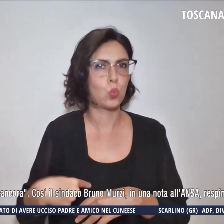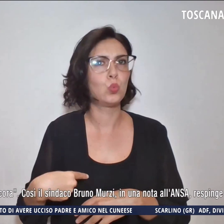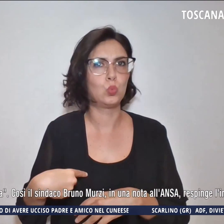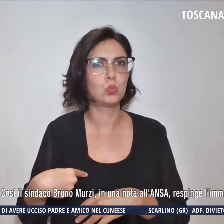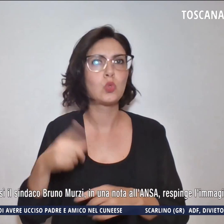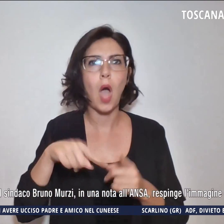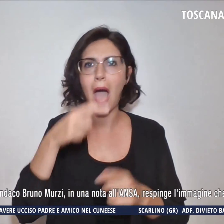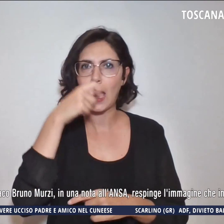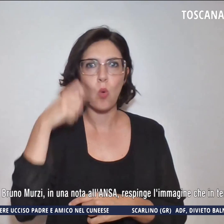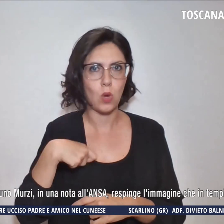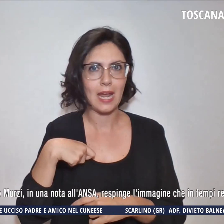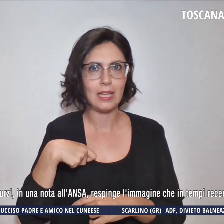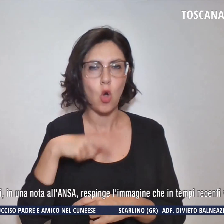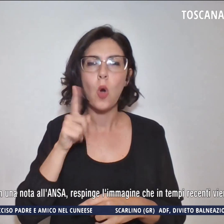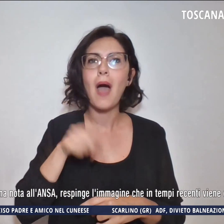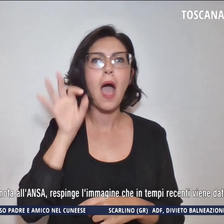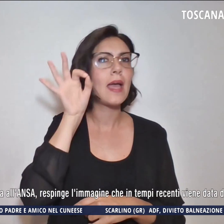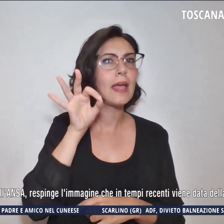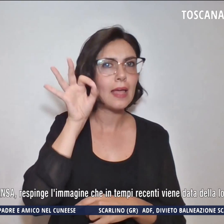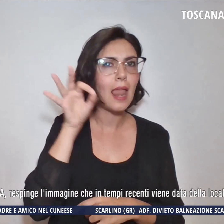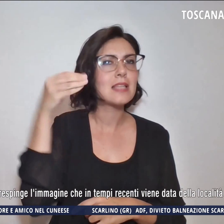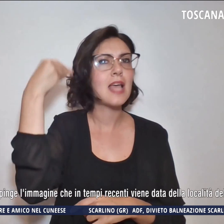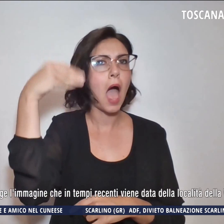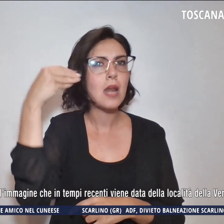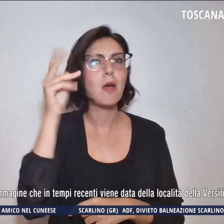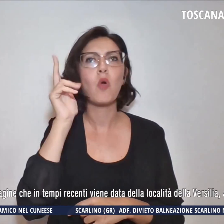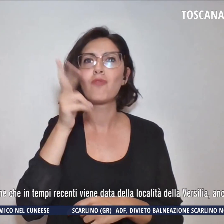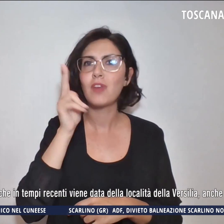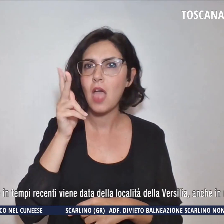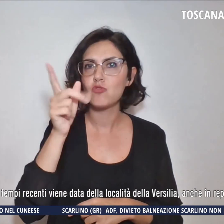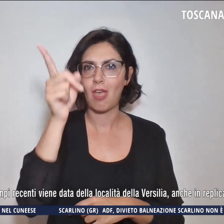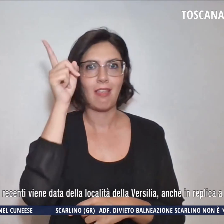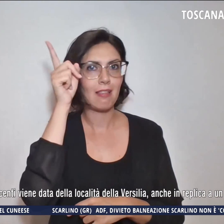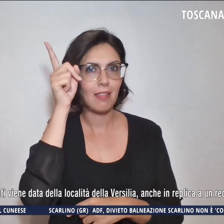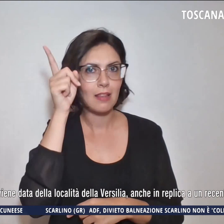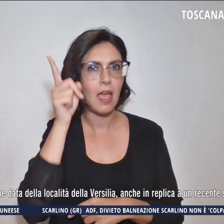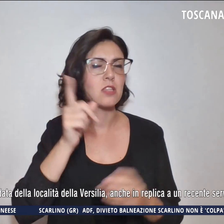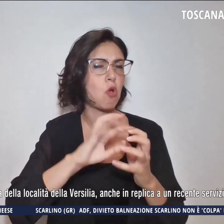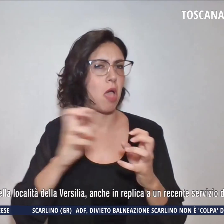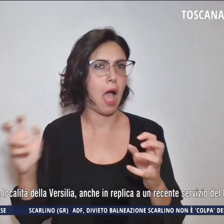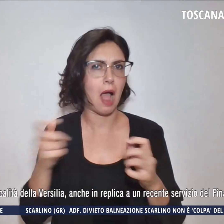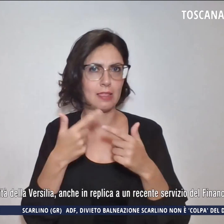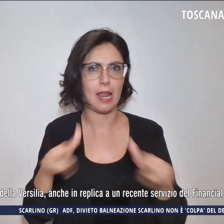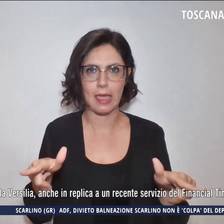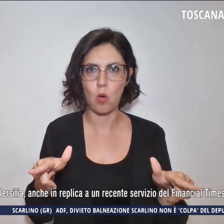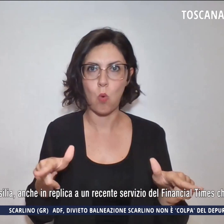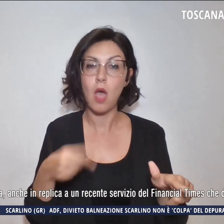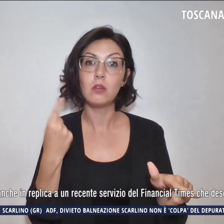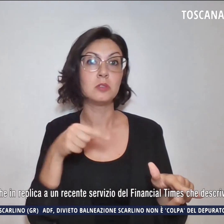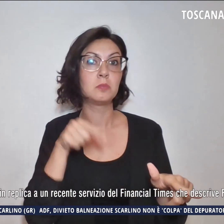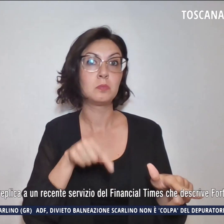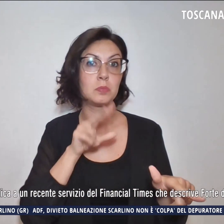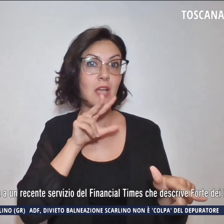'inglese l'arabo il francese ed il tedesco ed altro ancora queste le parole del